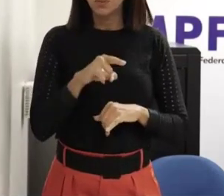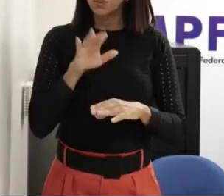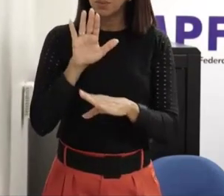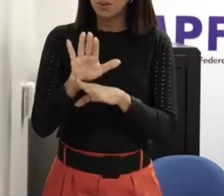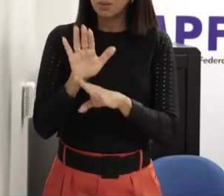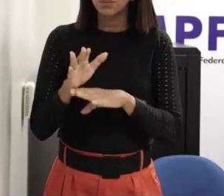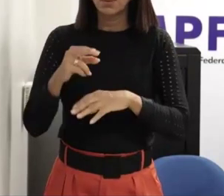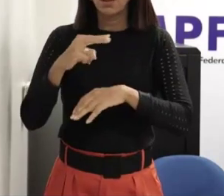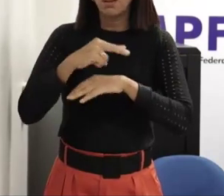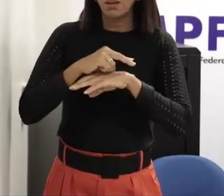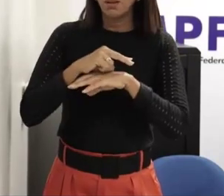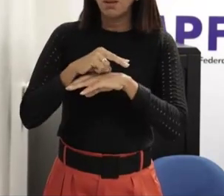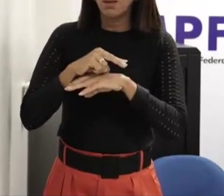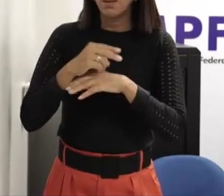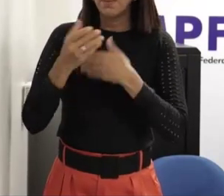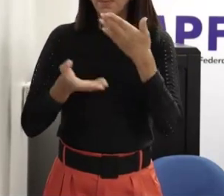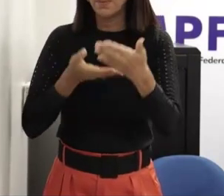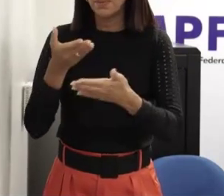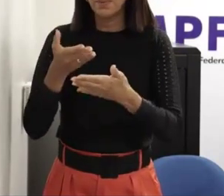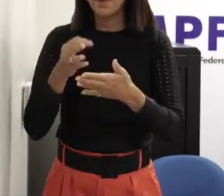desse tipo de paciente assim